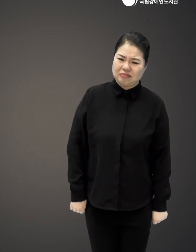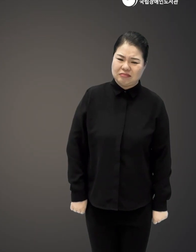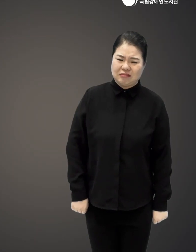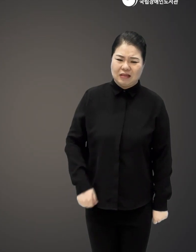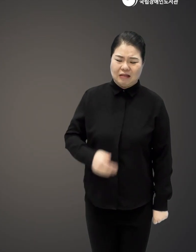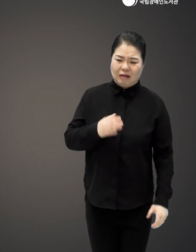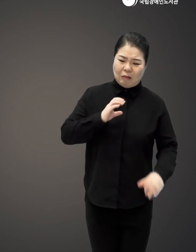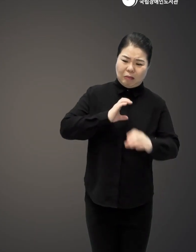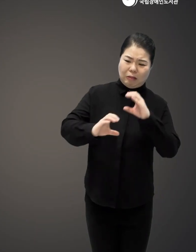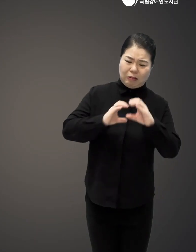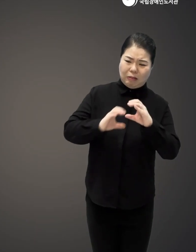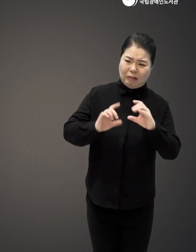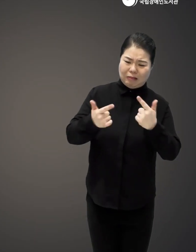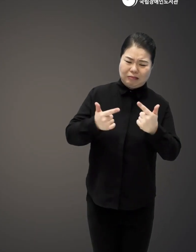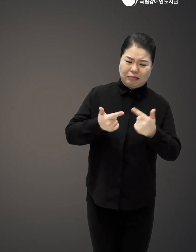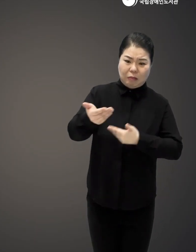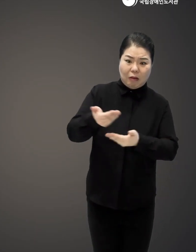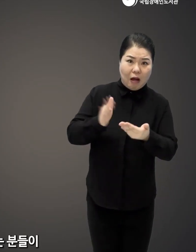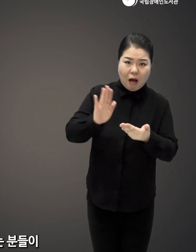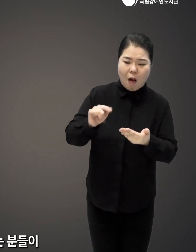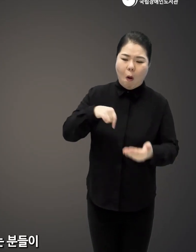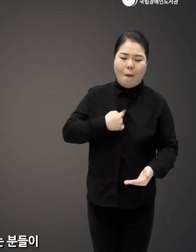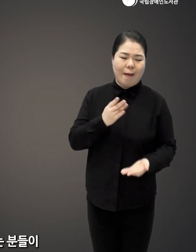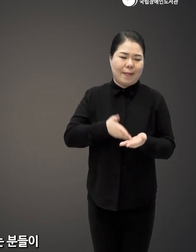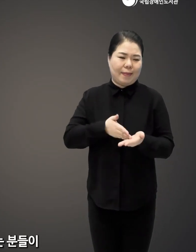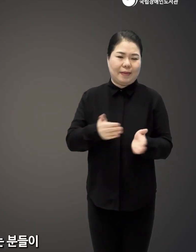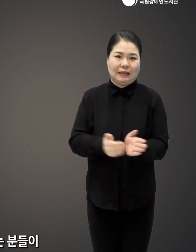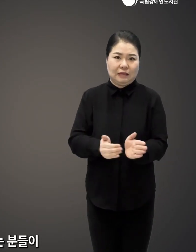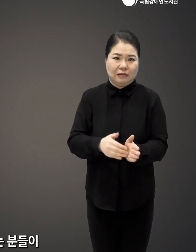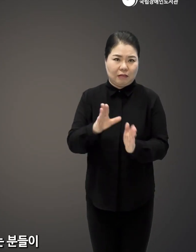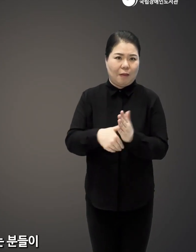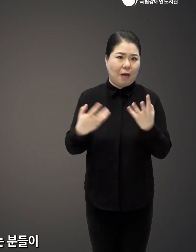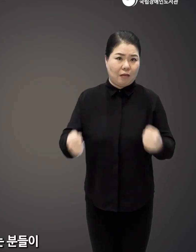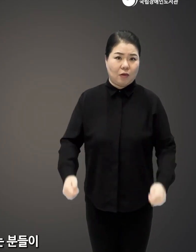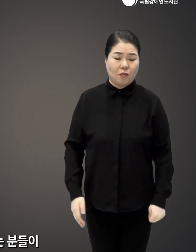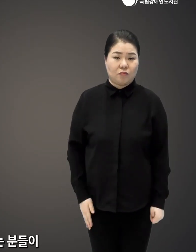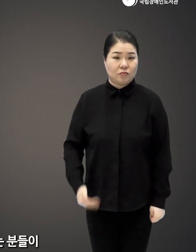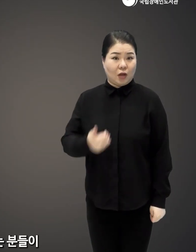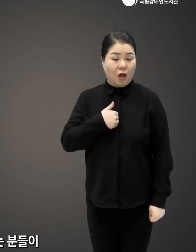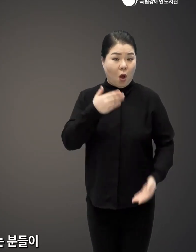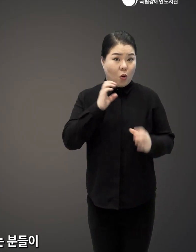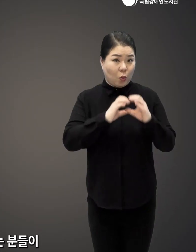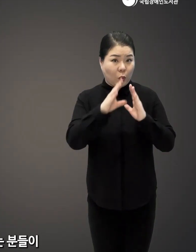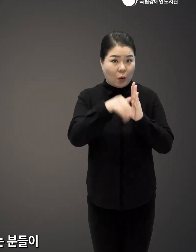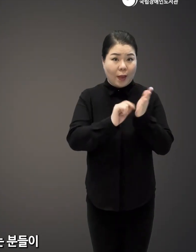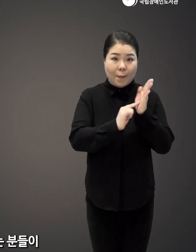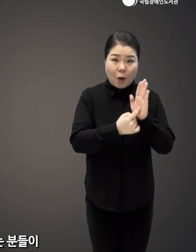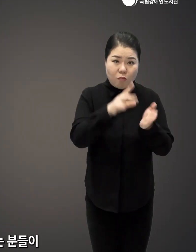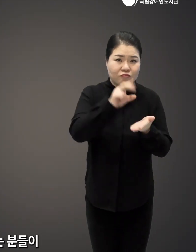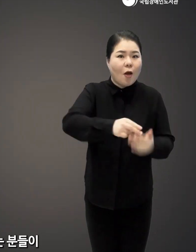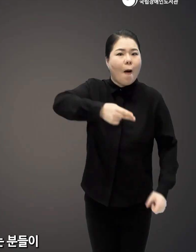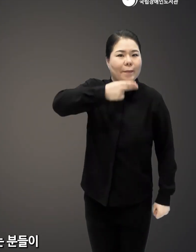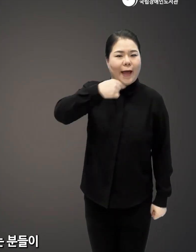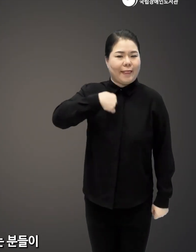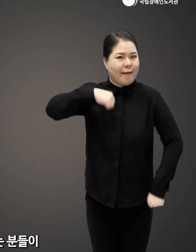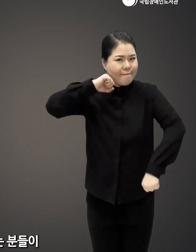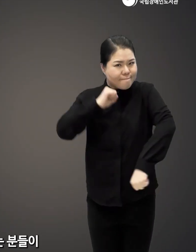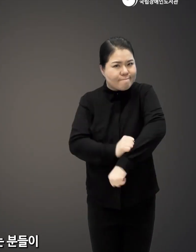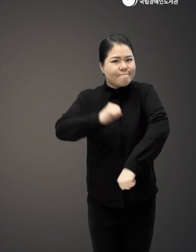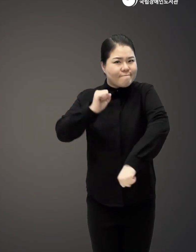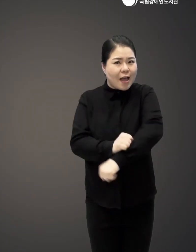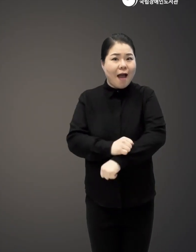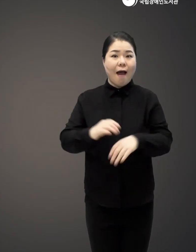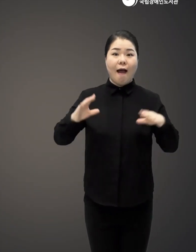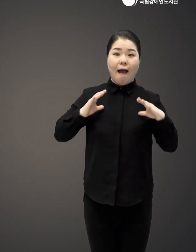쌈방용 소통이 안 되는 경우가 많거든요 정말로요 제가 소통을 하는데 표현을 하는데 문제가 없다 나 잘한다 라고